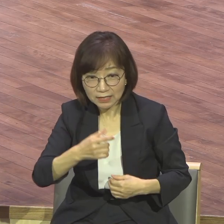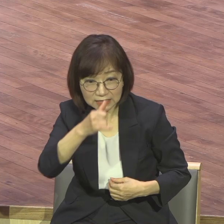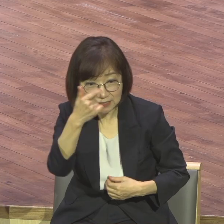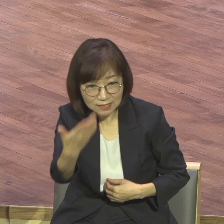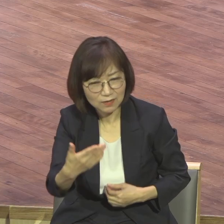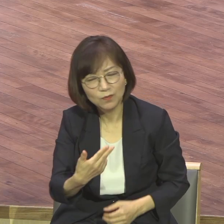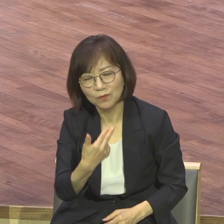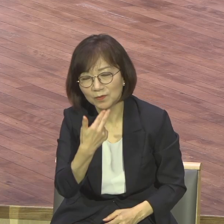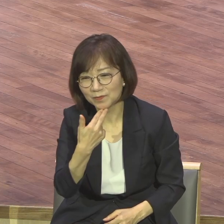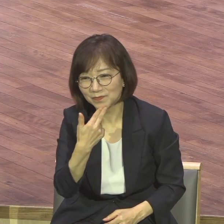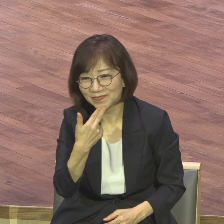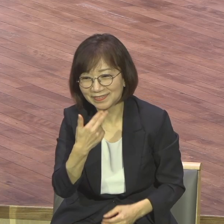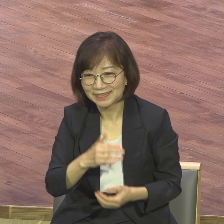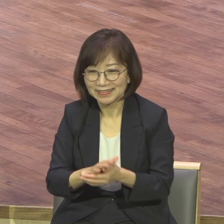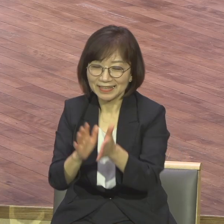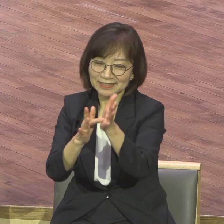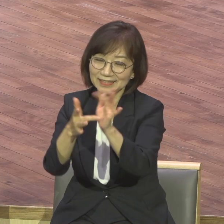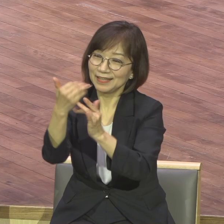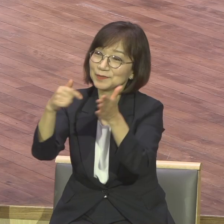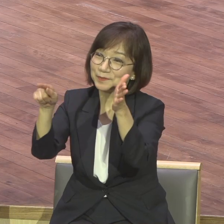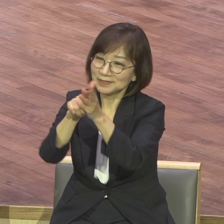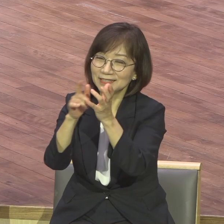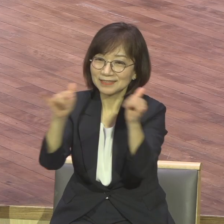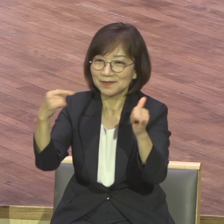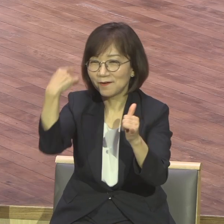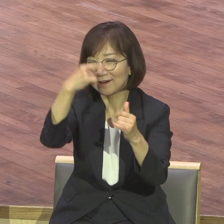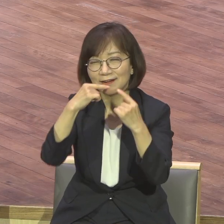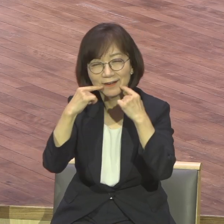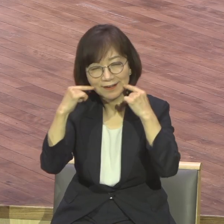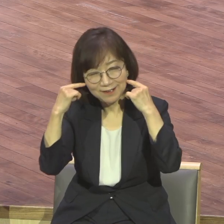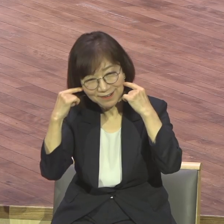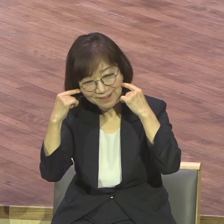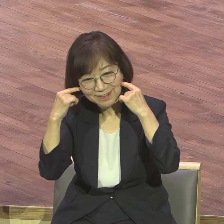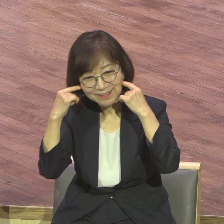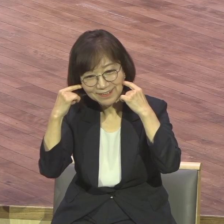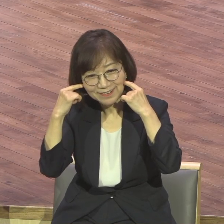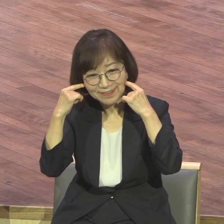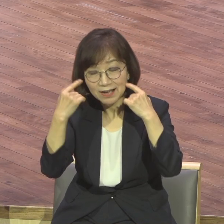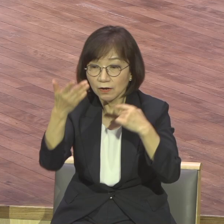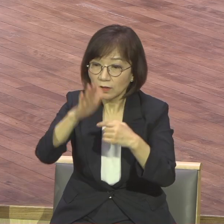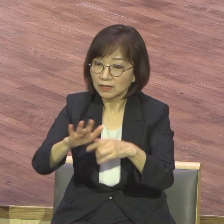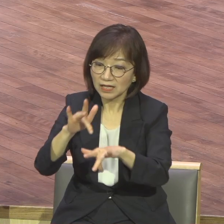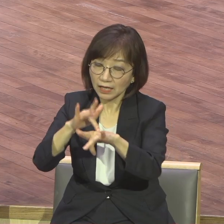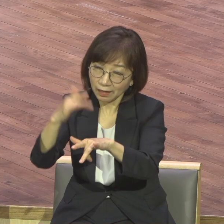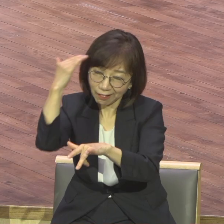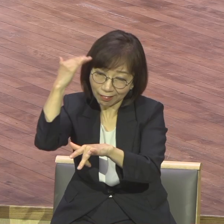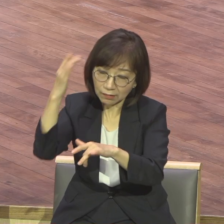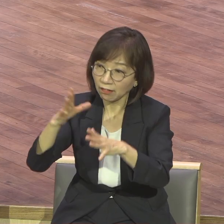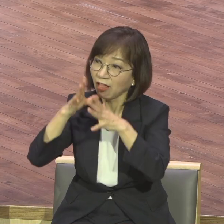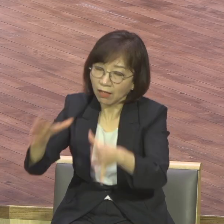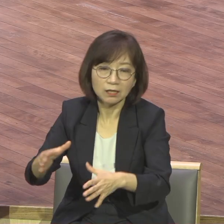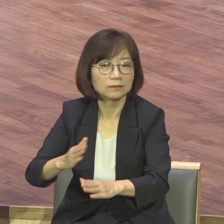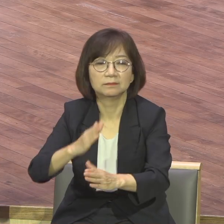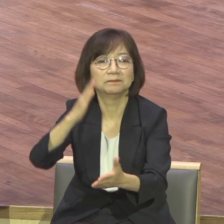우리만이 가진 특권이에요 아멘 이 특권을 사단에게 속으면 뺏긴단 말이에요 사절보입니다